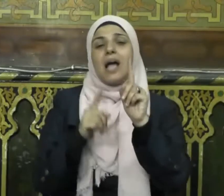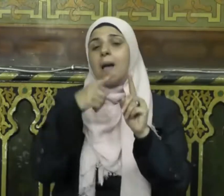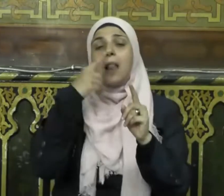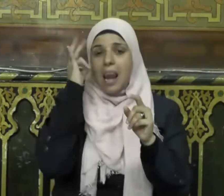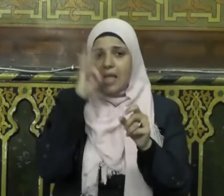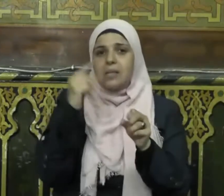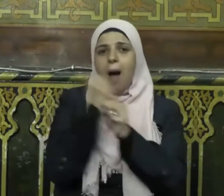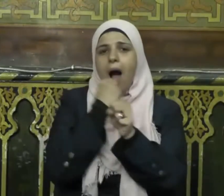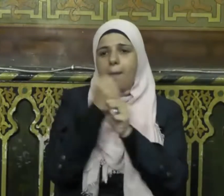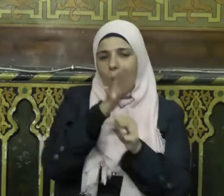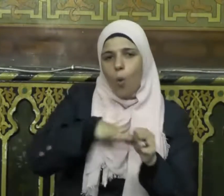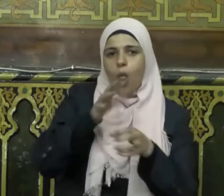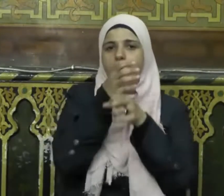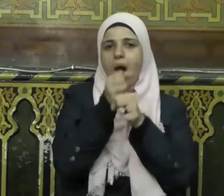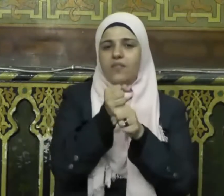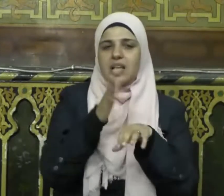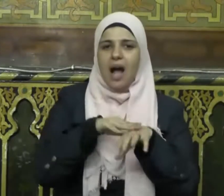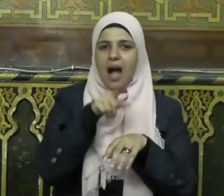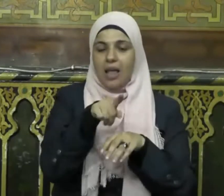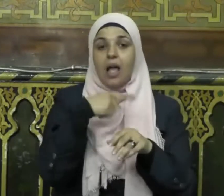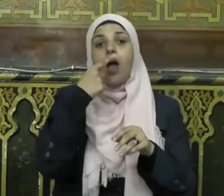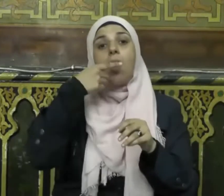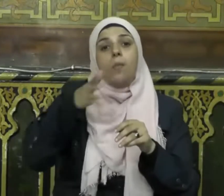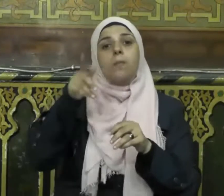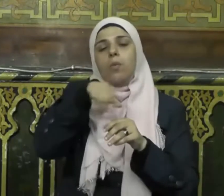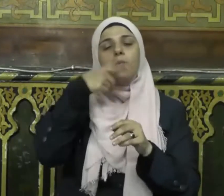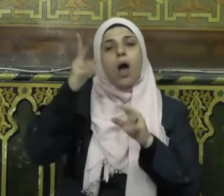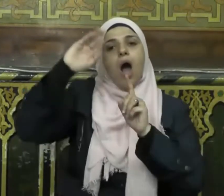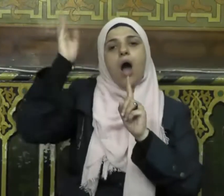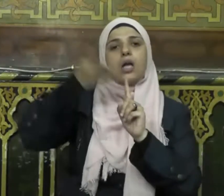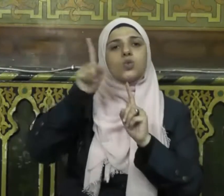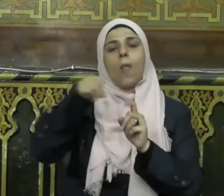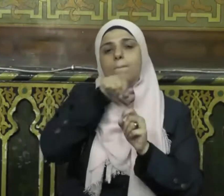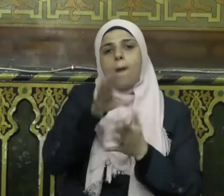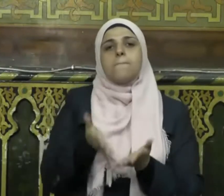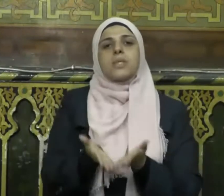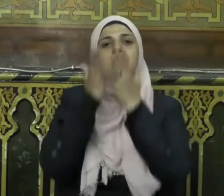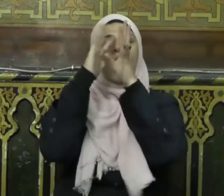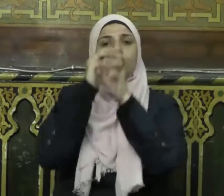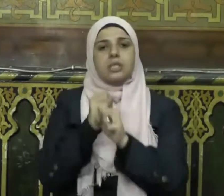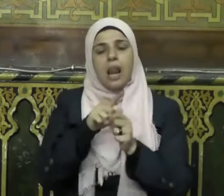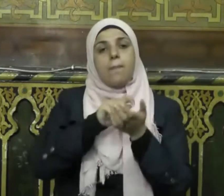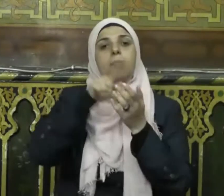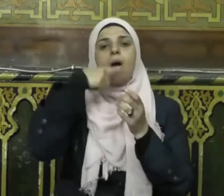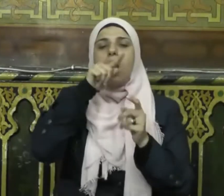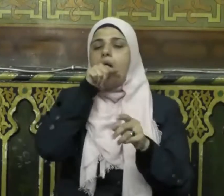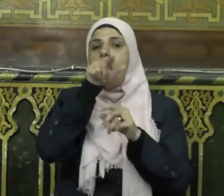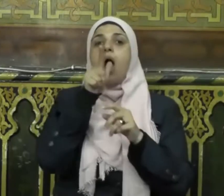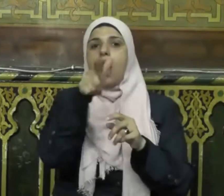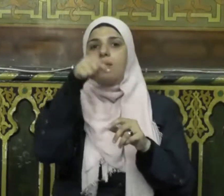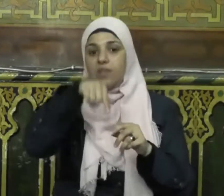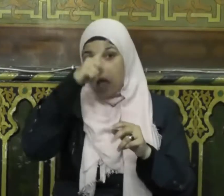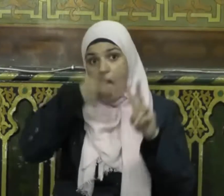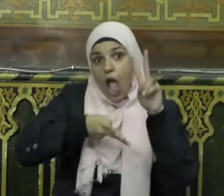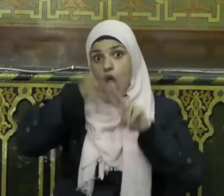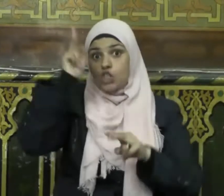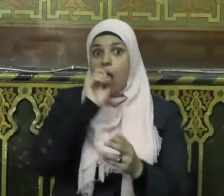علينا أن نحرص عليه فلقد أصل النبي صلى الله عليه وسلم أما أن الهجرة الحقيقية